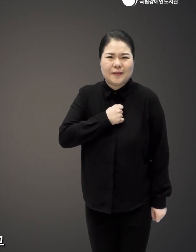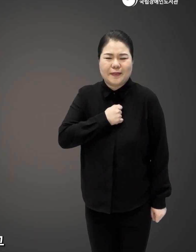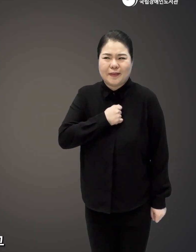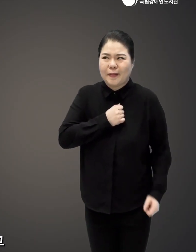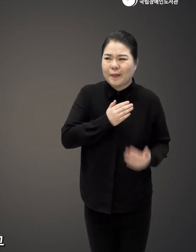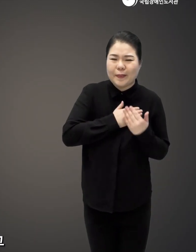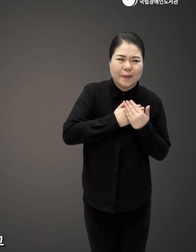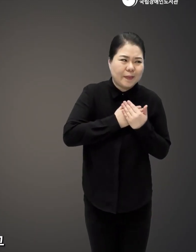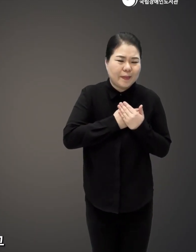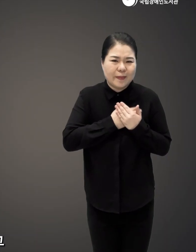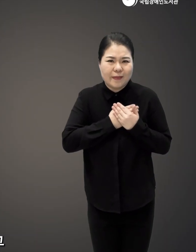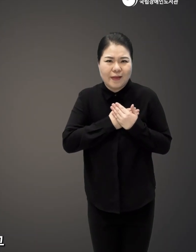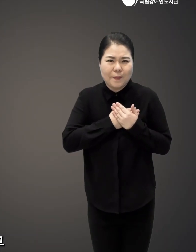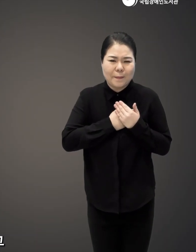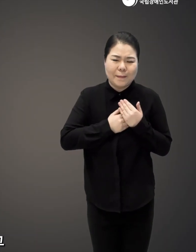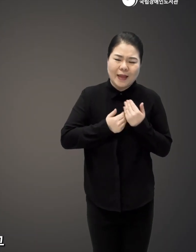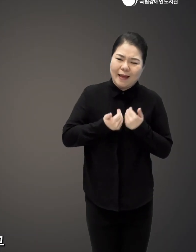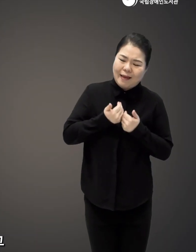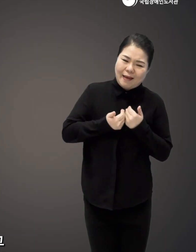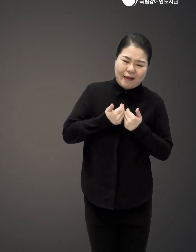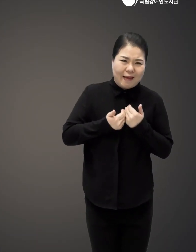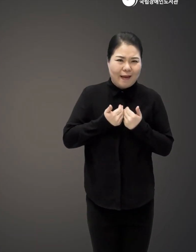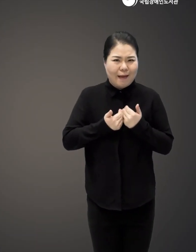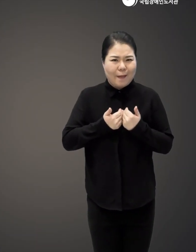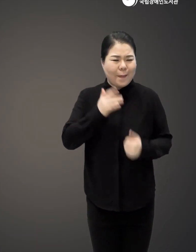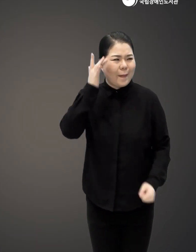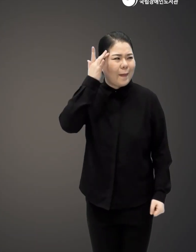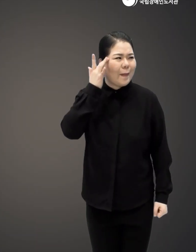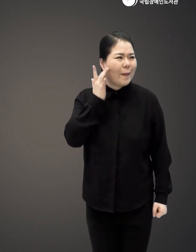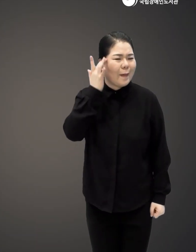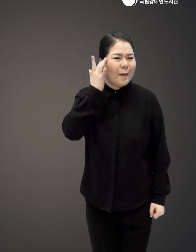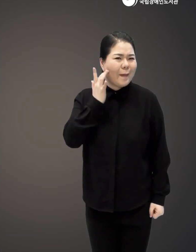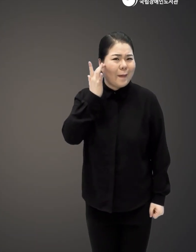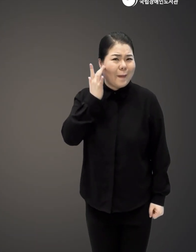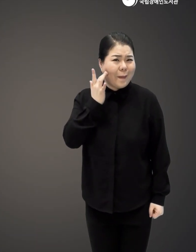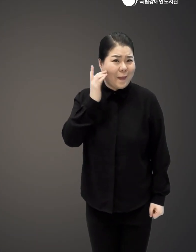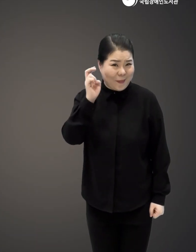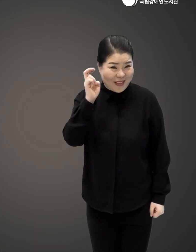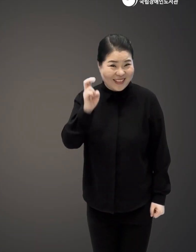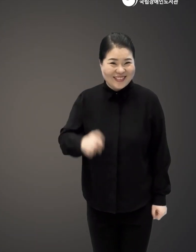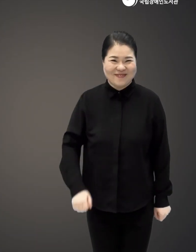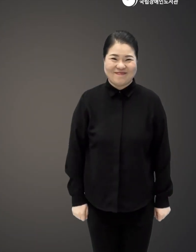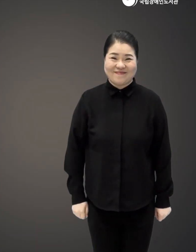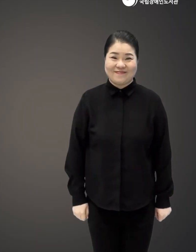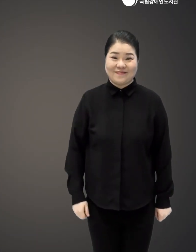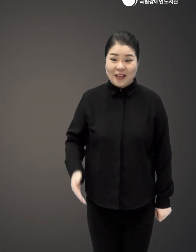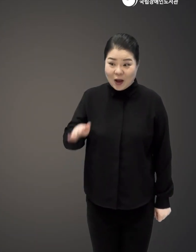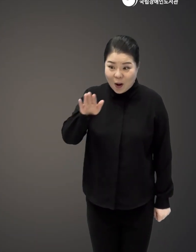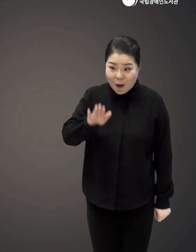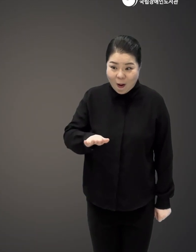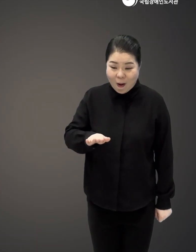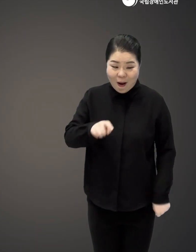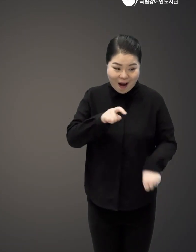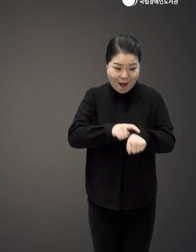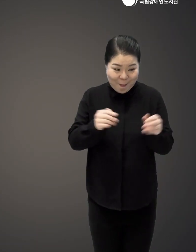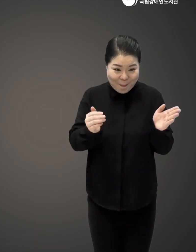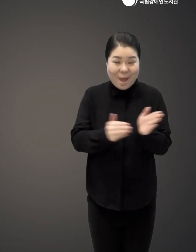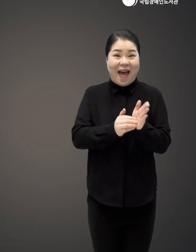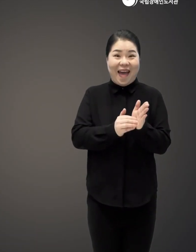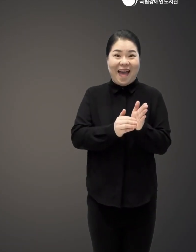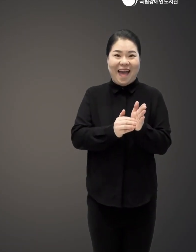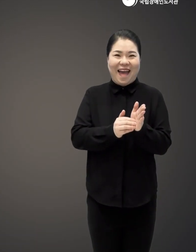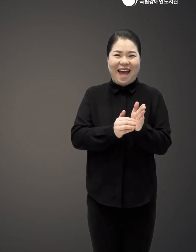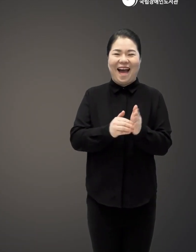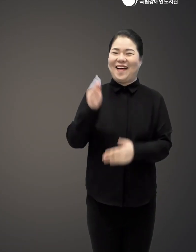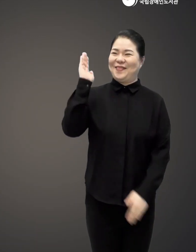불안하기도 하고 칩칩하기도 하고 뭔가 초조하기도 할 겁니다 그런데 때마침 제가